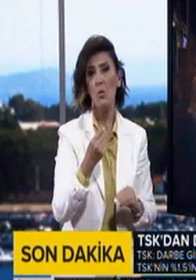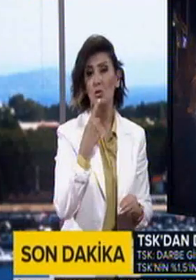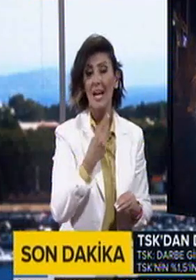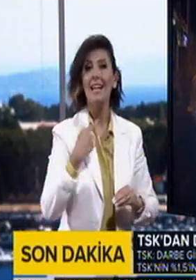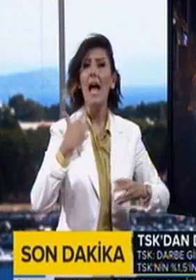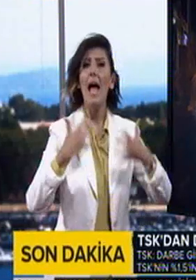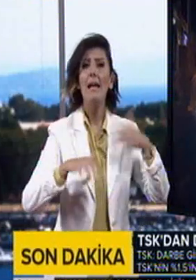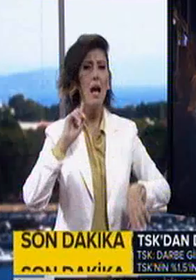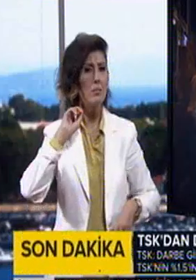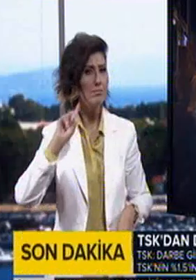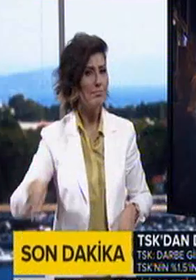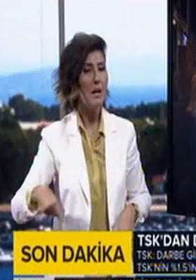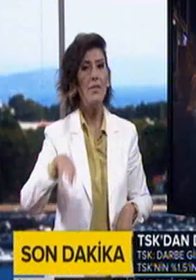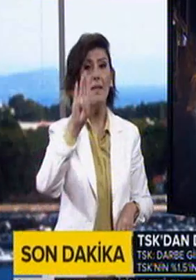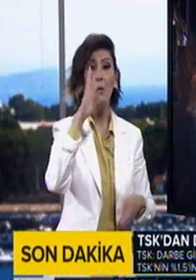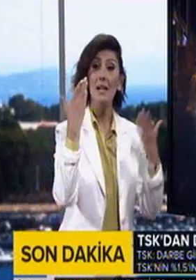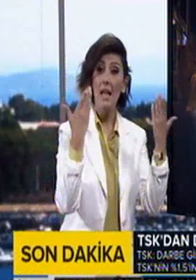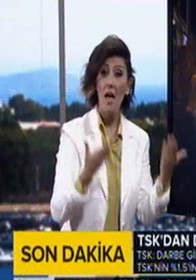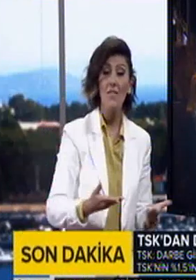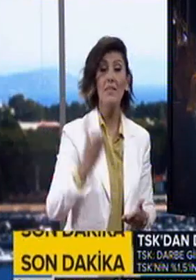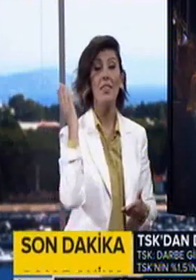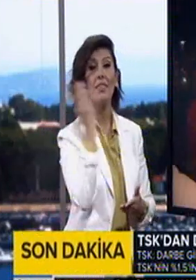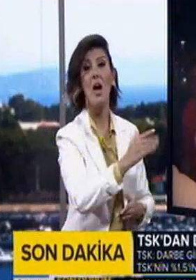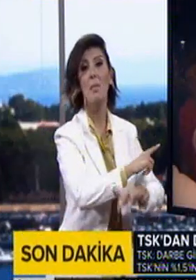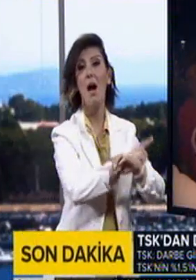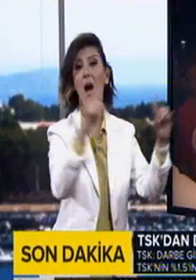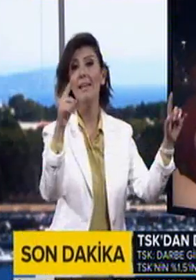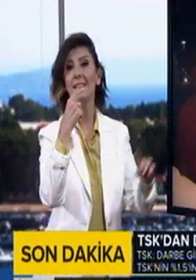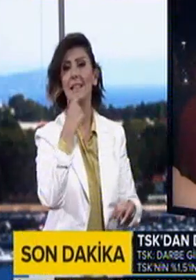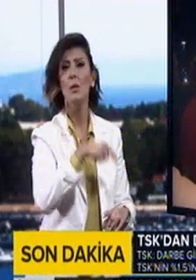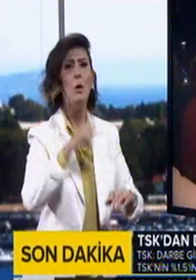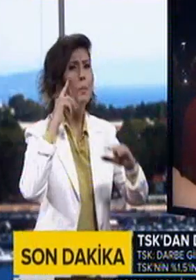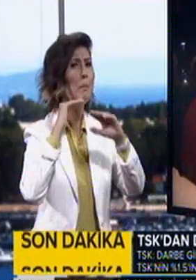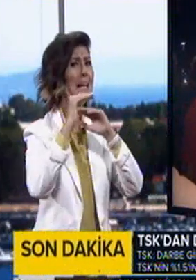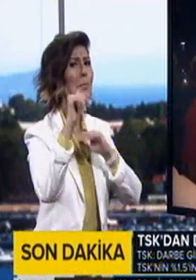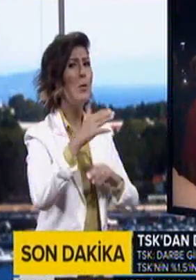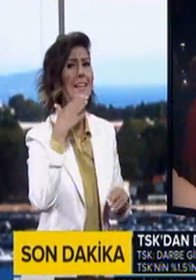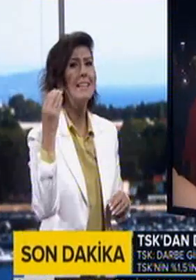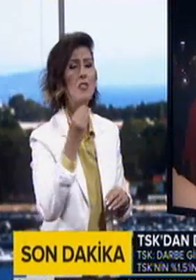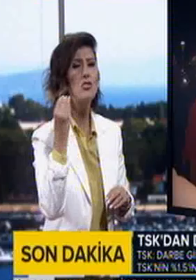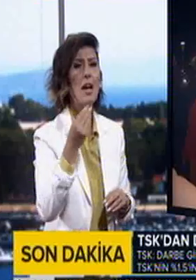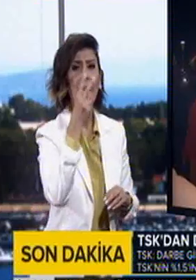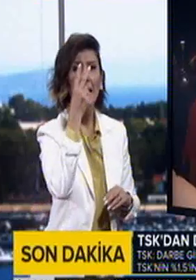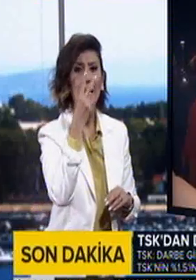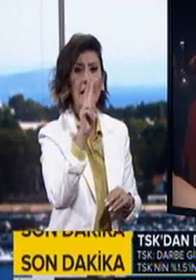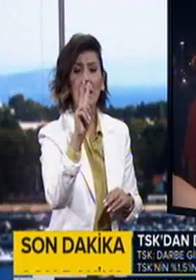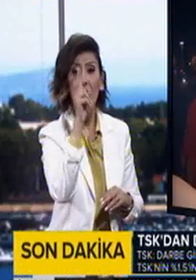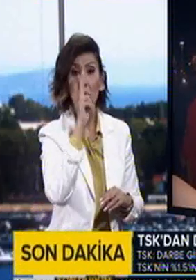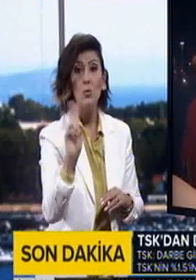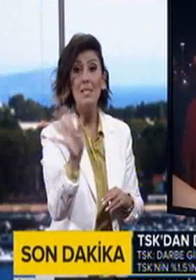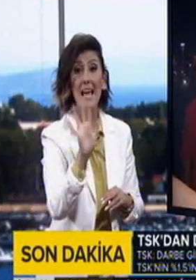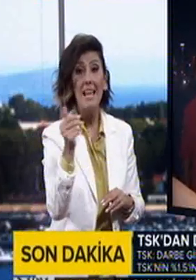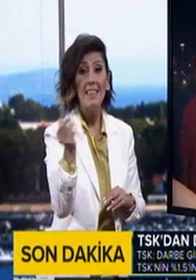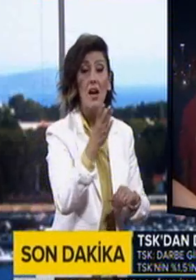Engellerini aldırmadan demokrasiye evet darbeye hayır dediler. Bu millet, bu gençler ben o 250 tane vatan şehidine